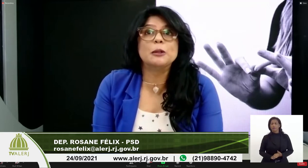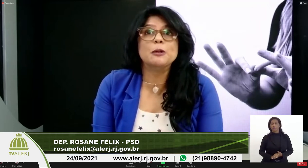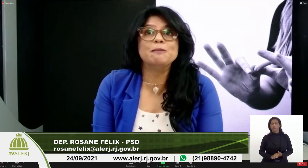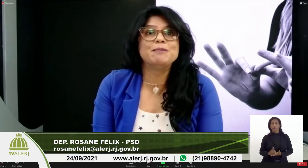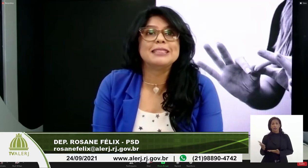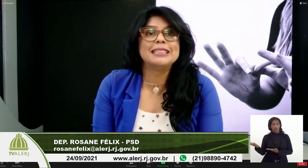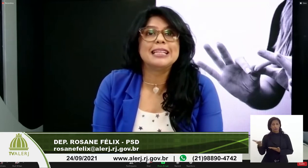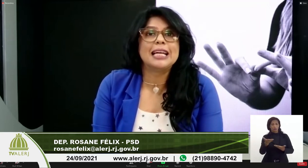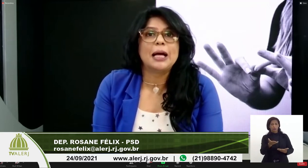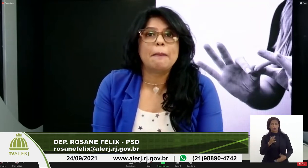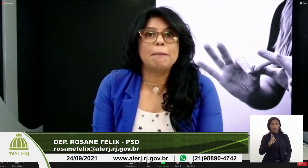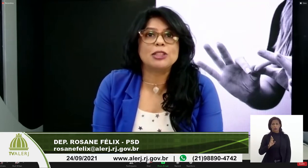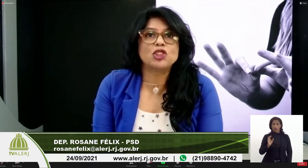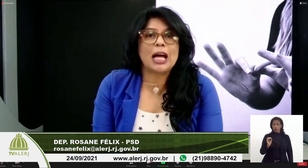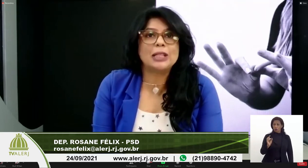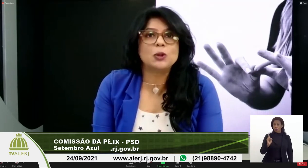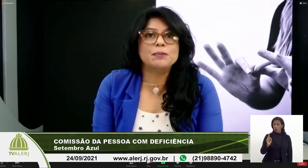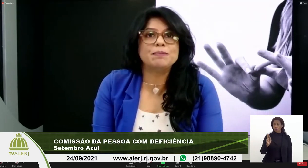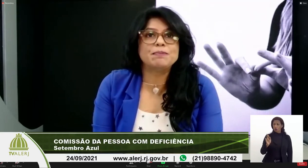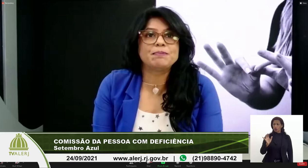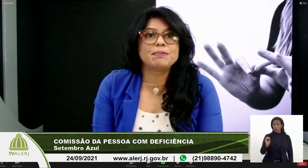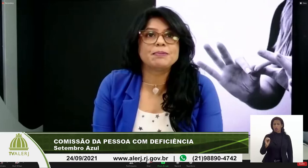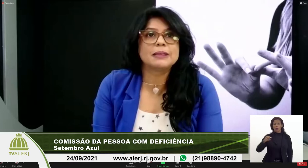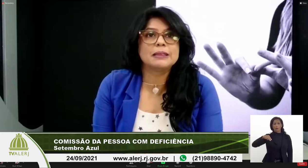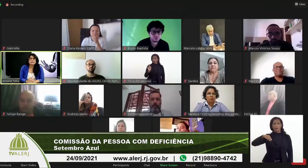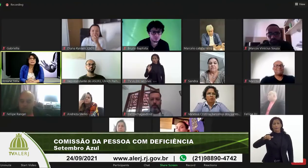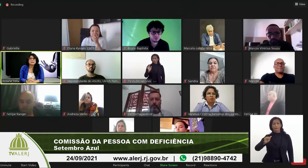senhor Rodrigo Machado.